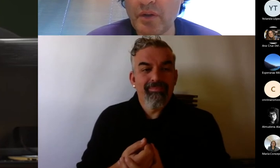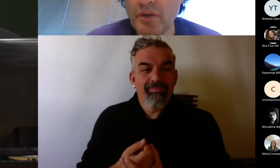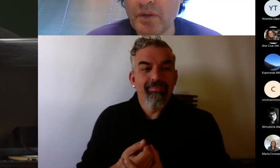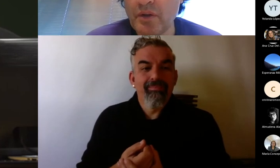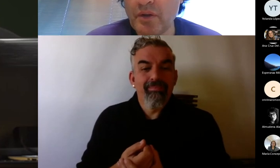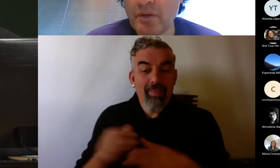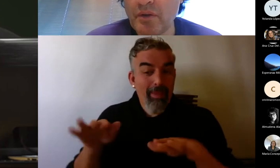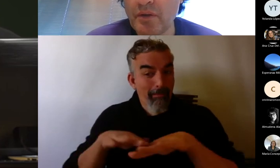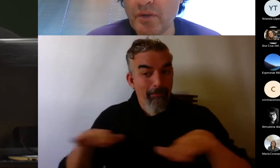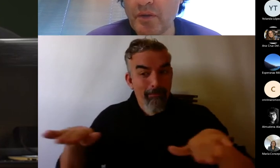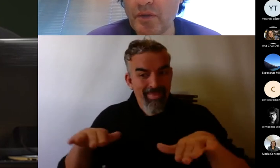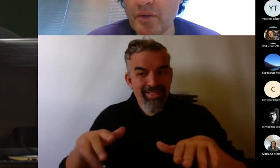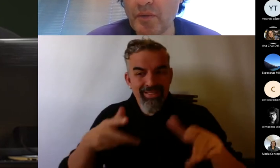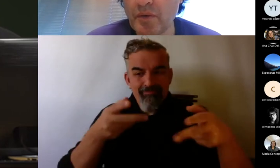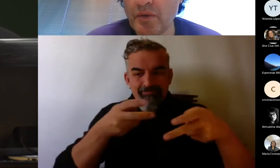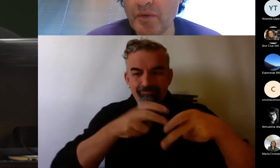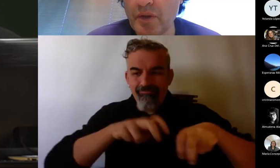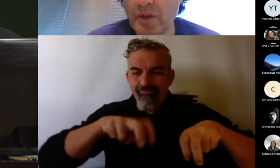mesa,